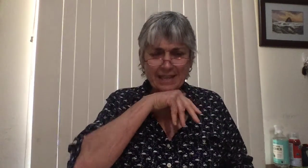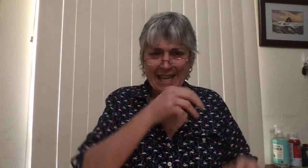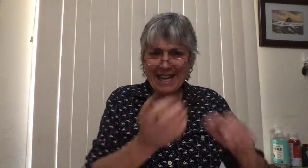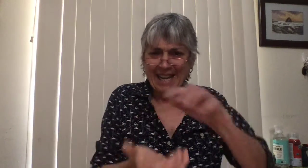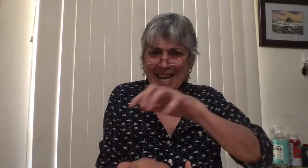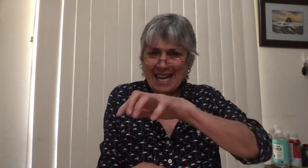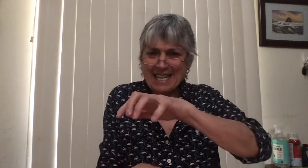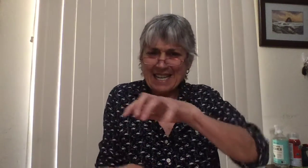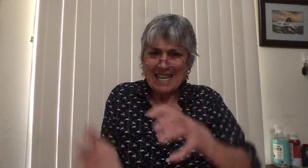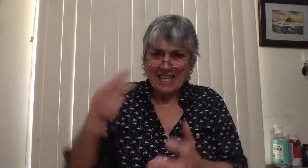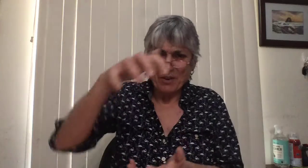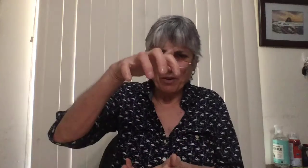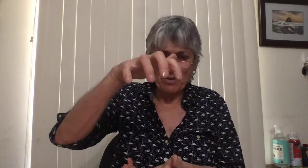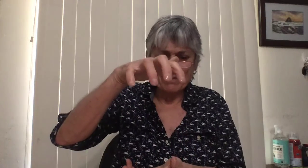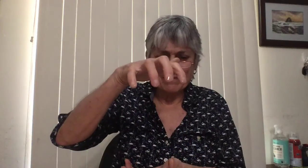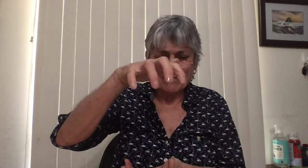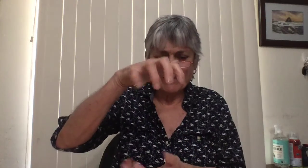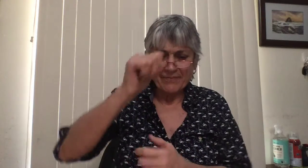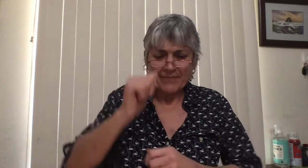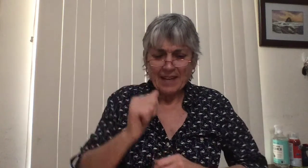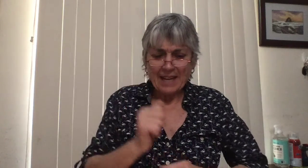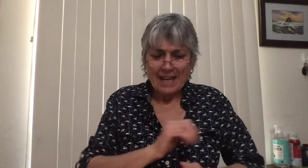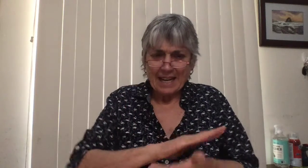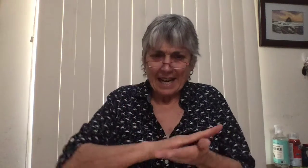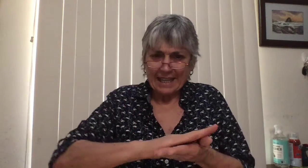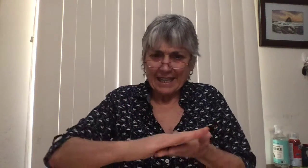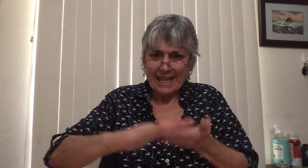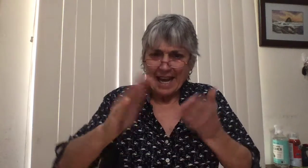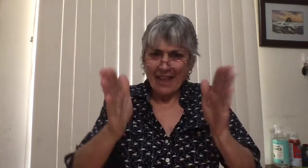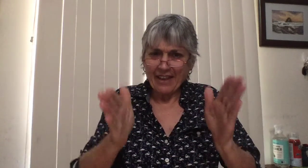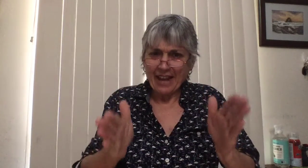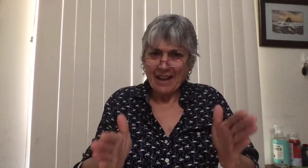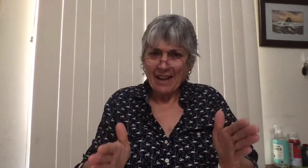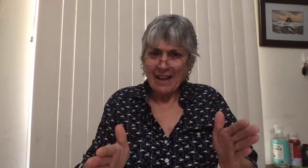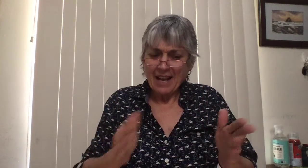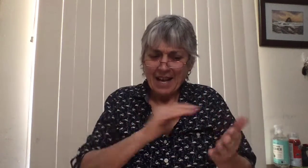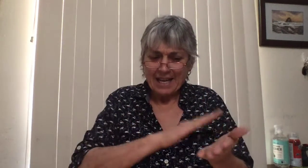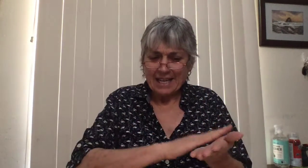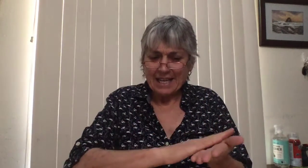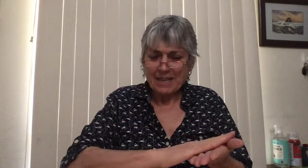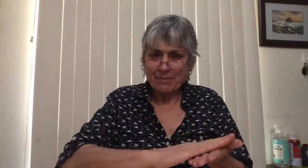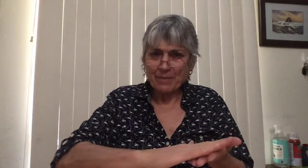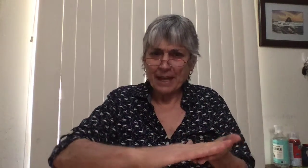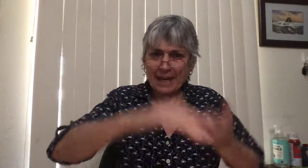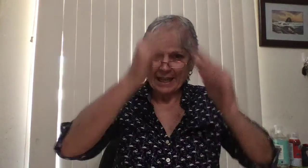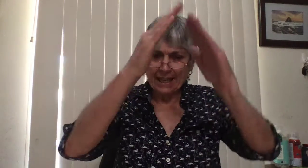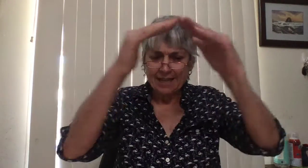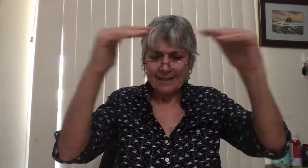¡Qué lío! La criada limpia la casa.